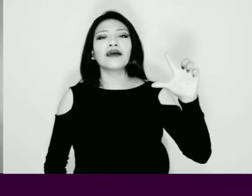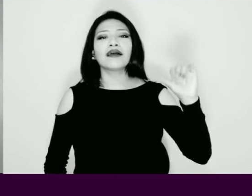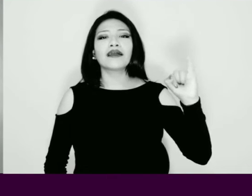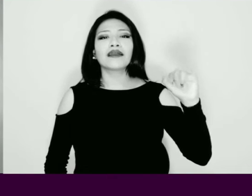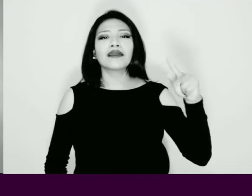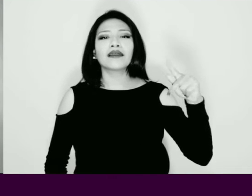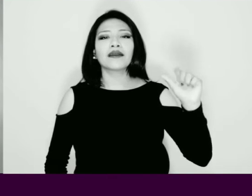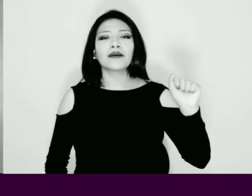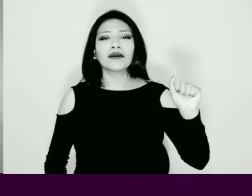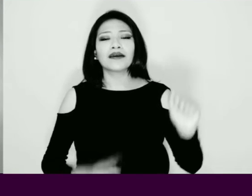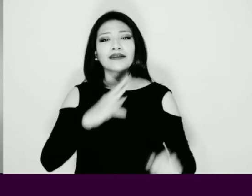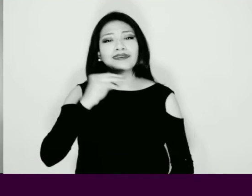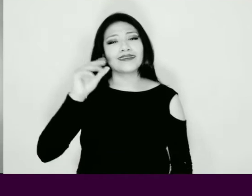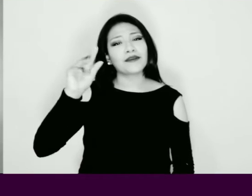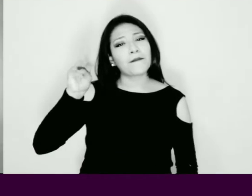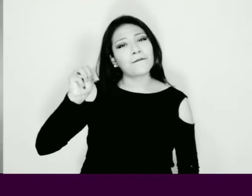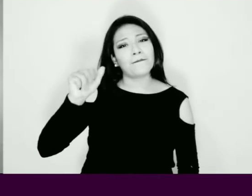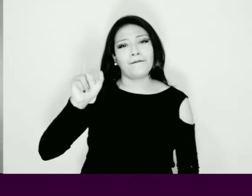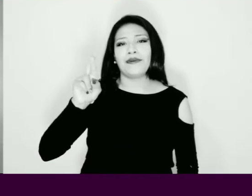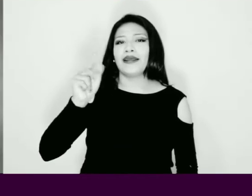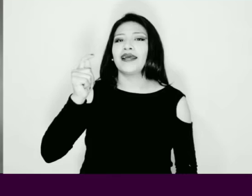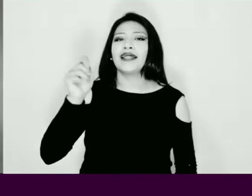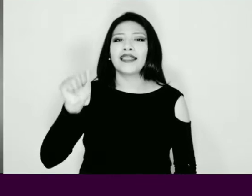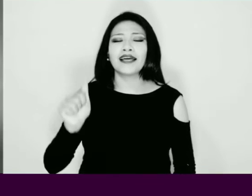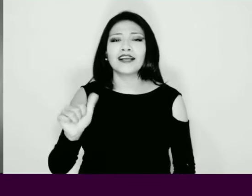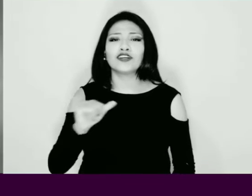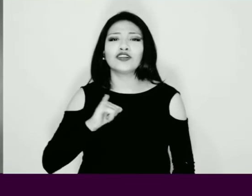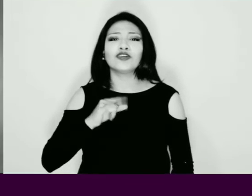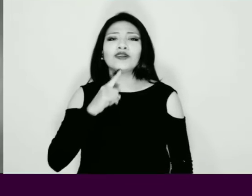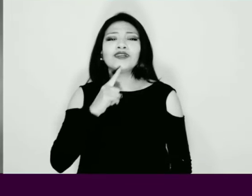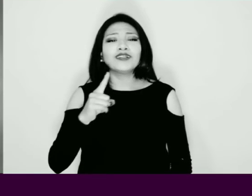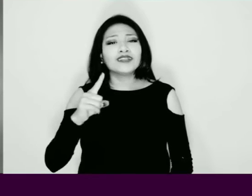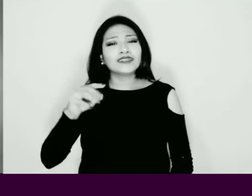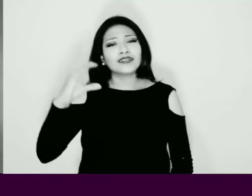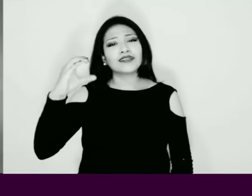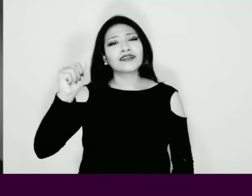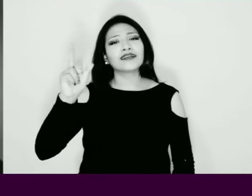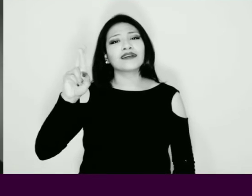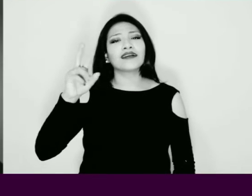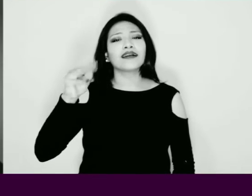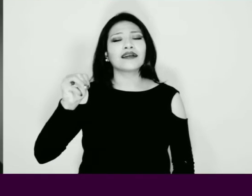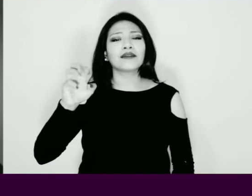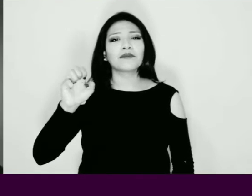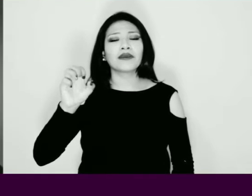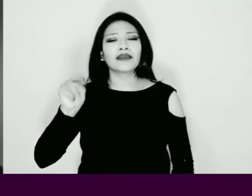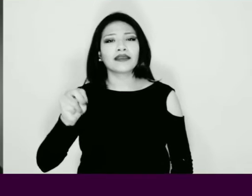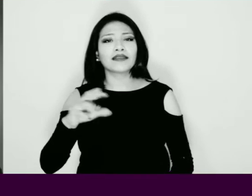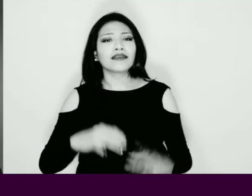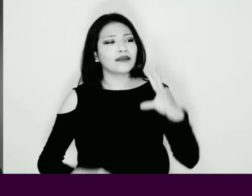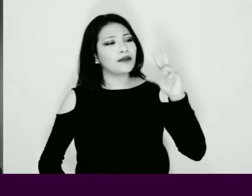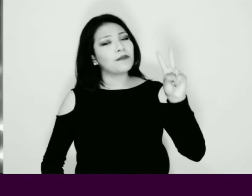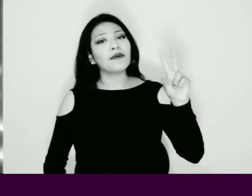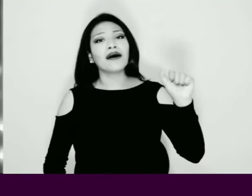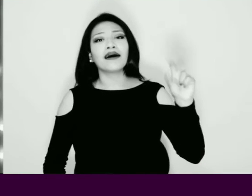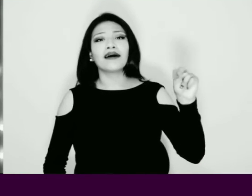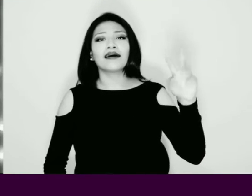Marta Soy Carmen Soy Vanessa Y soy Laura